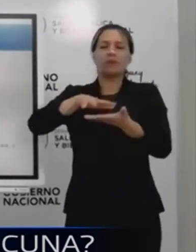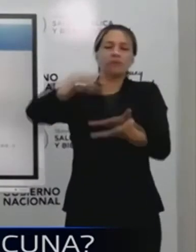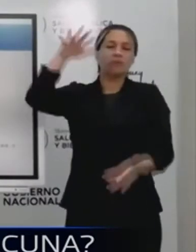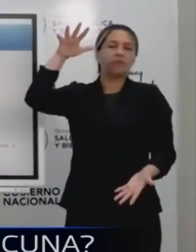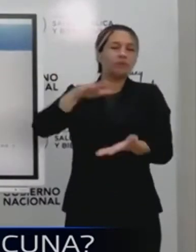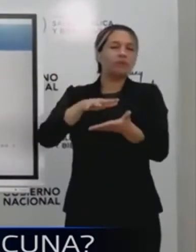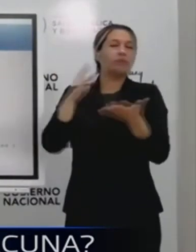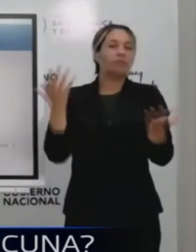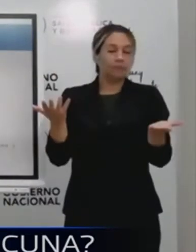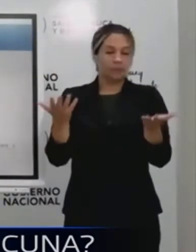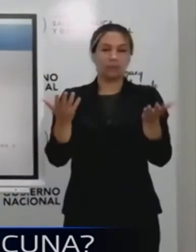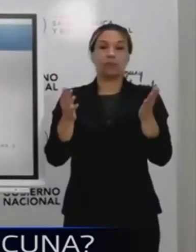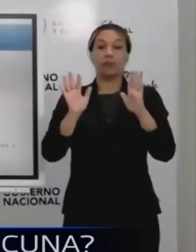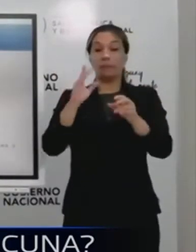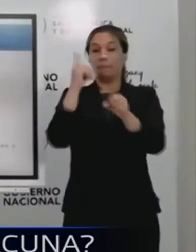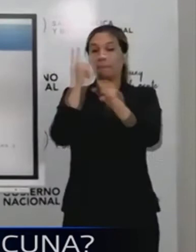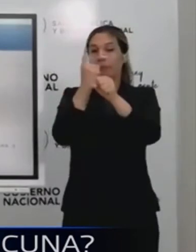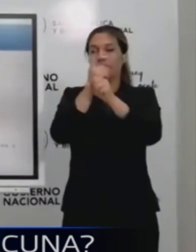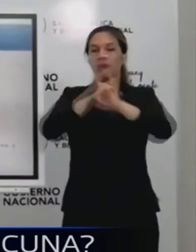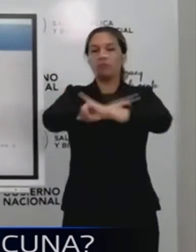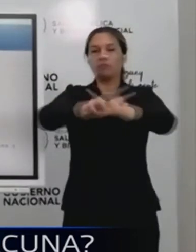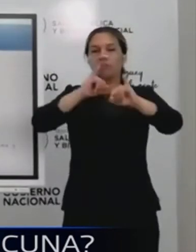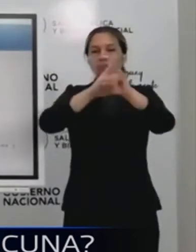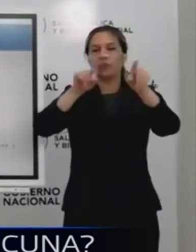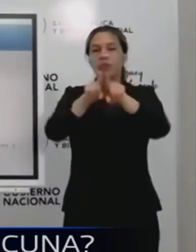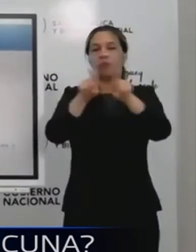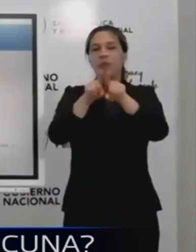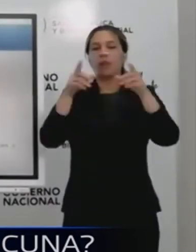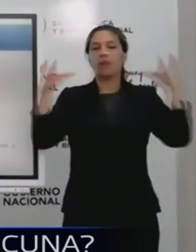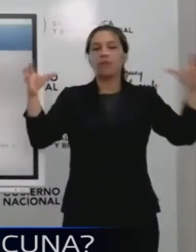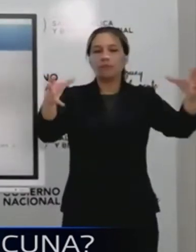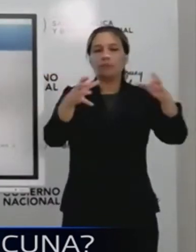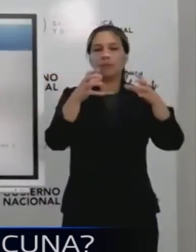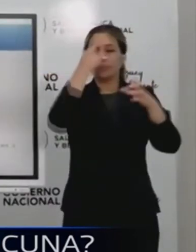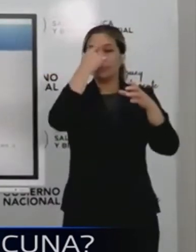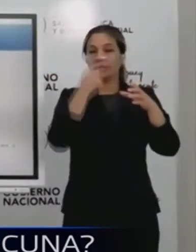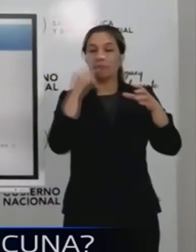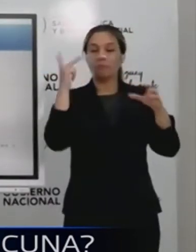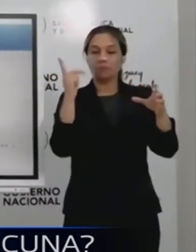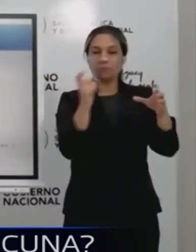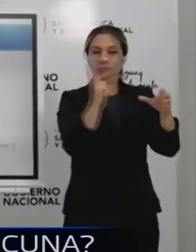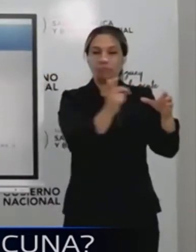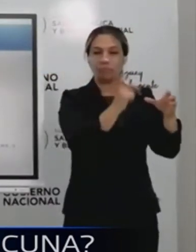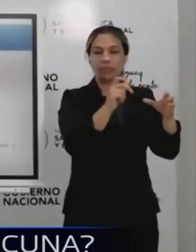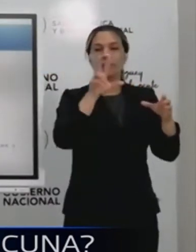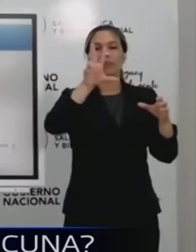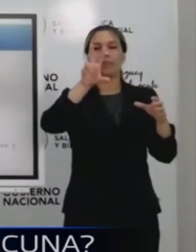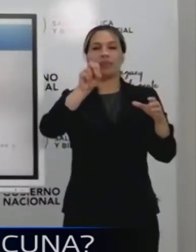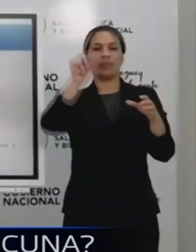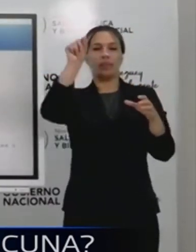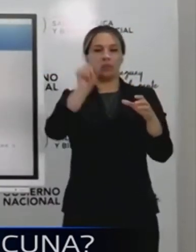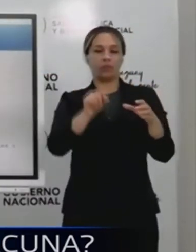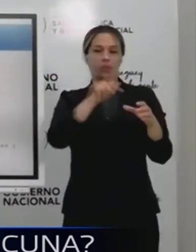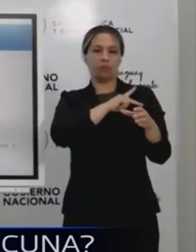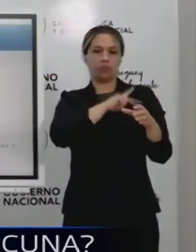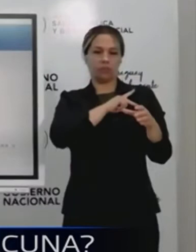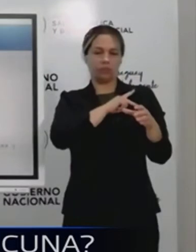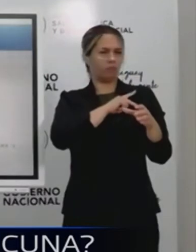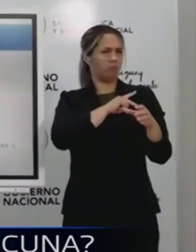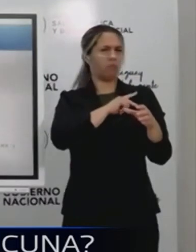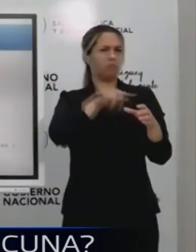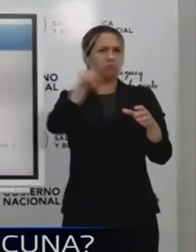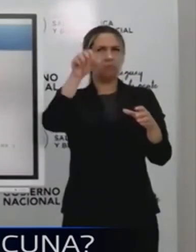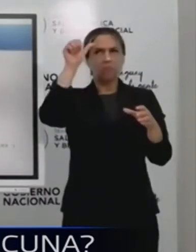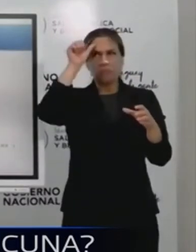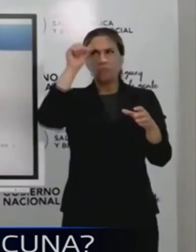Inicialmente, la campaña de inmunización está apuntando al 30% de la población. ¿Por qué no al 100%?